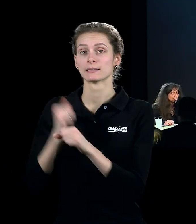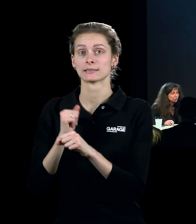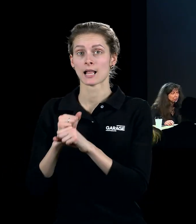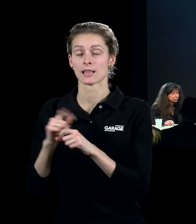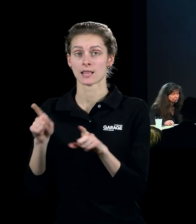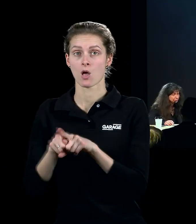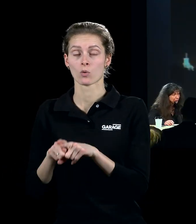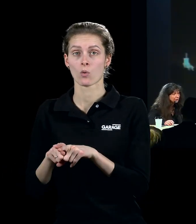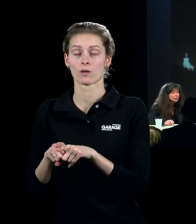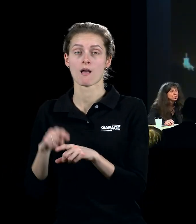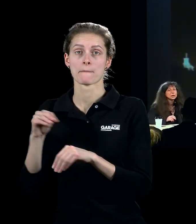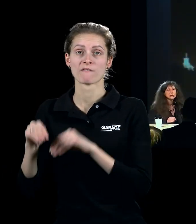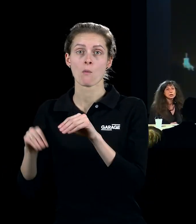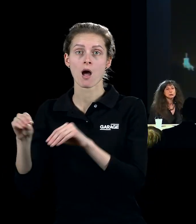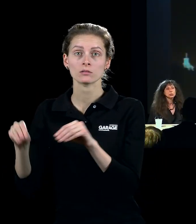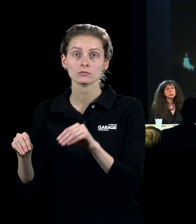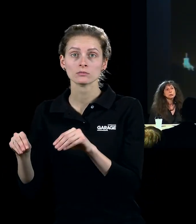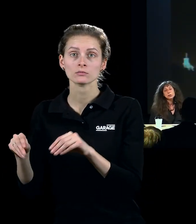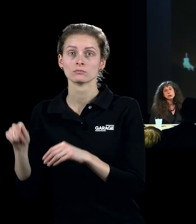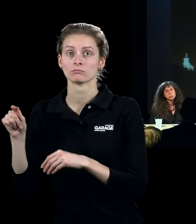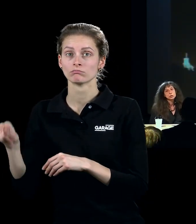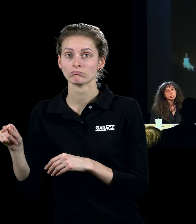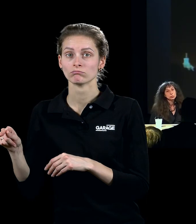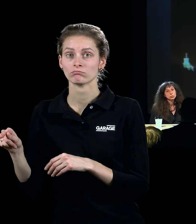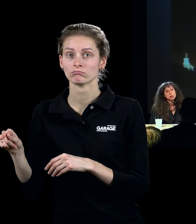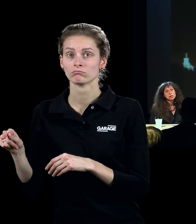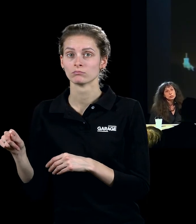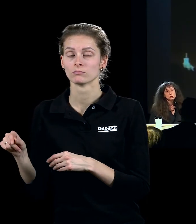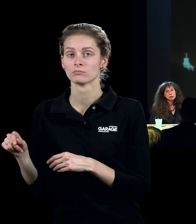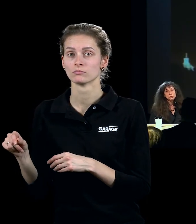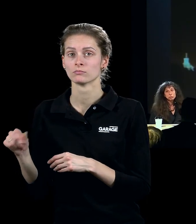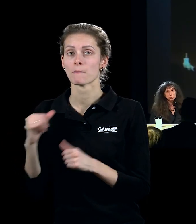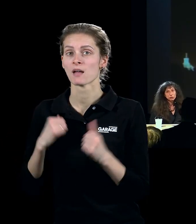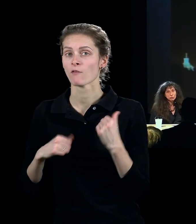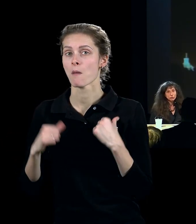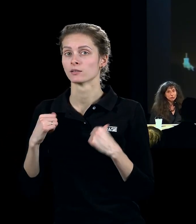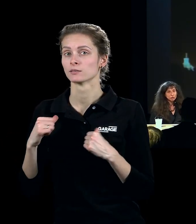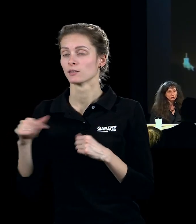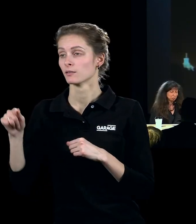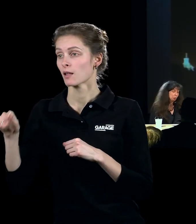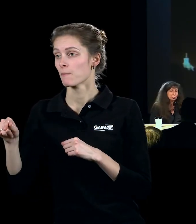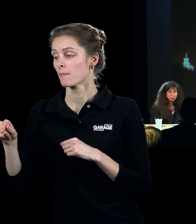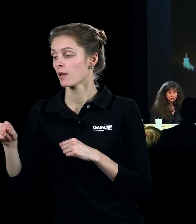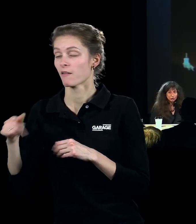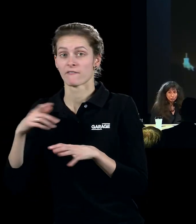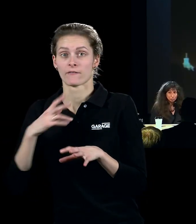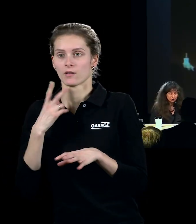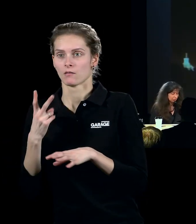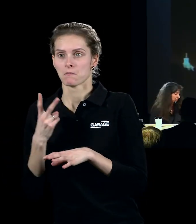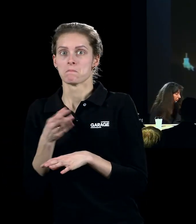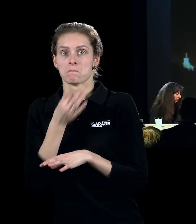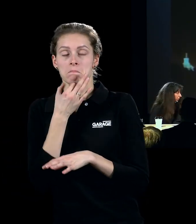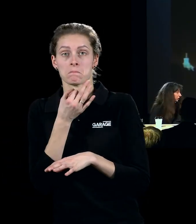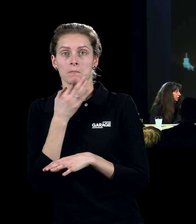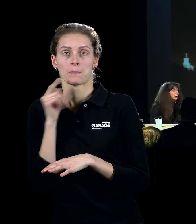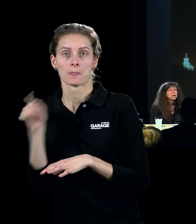перформанс, и там неожиданно туда приходит толпа народа. И его воспринимают гораздо большим энтузиазмом, чем